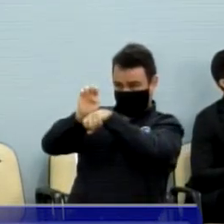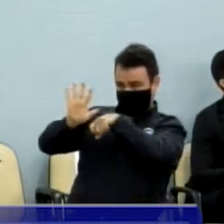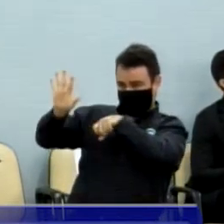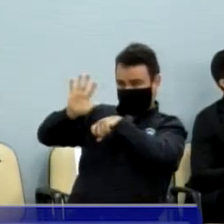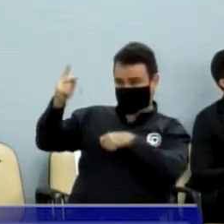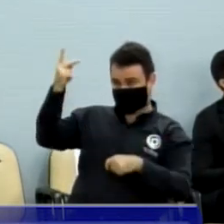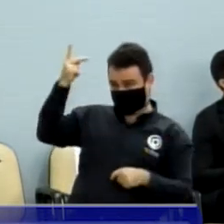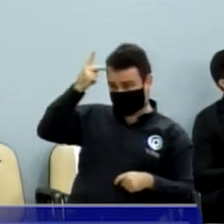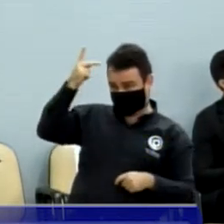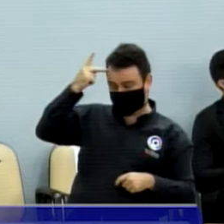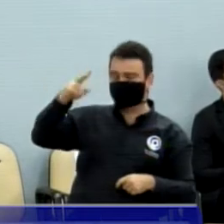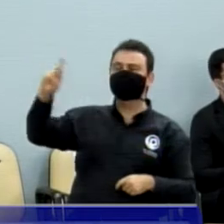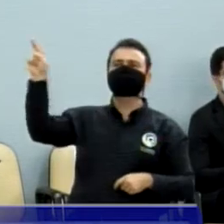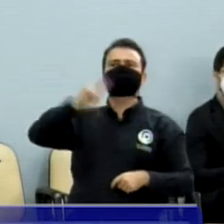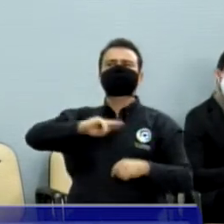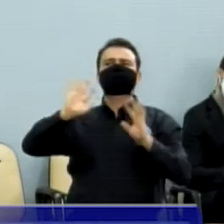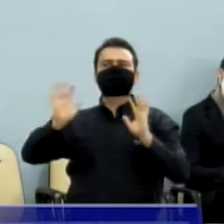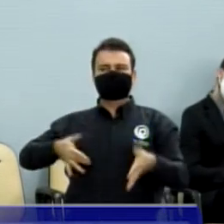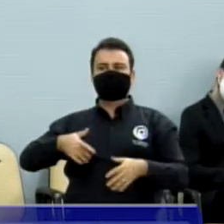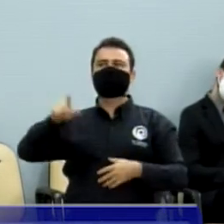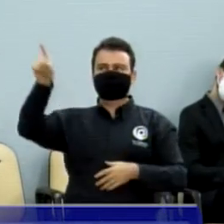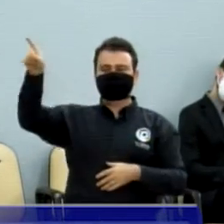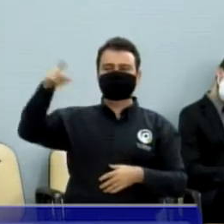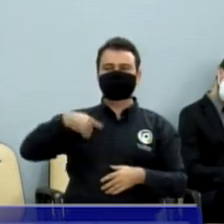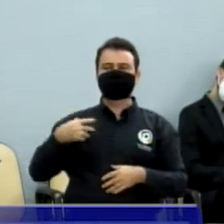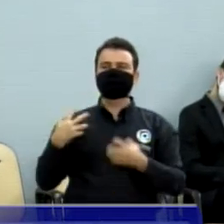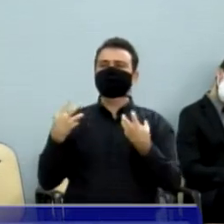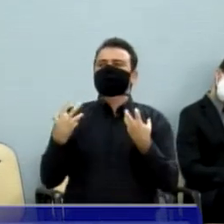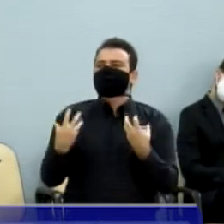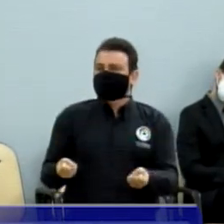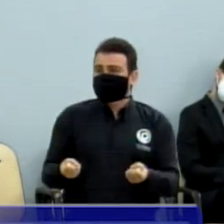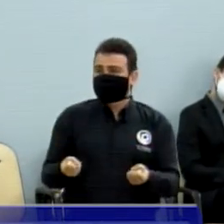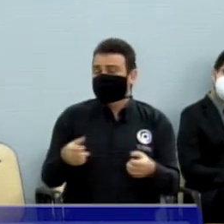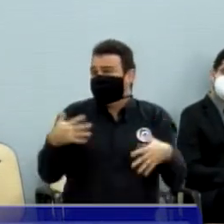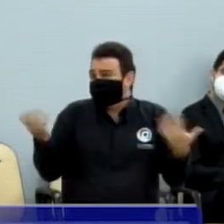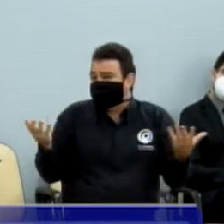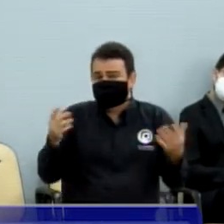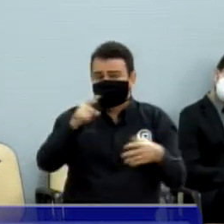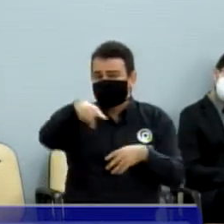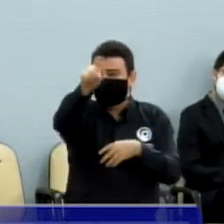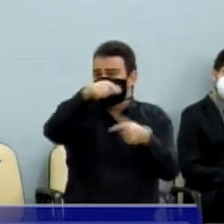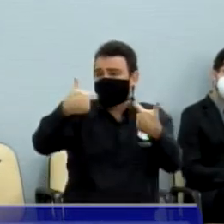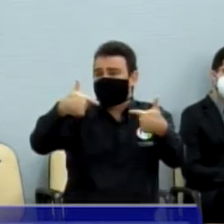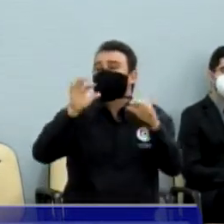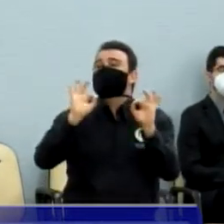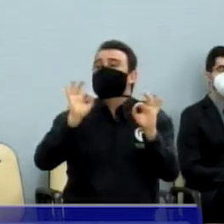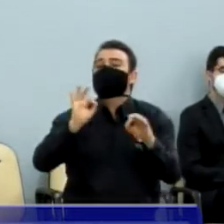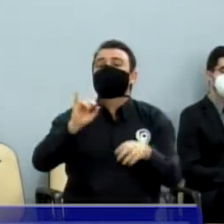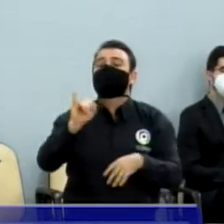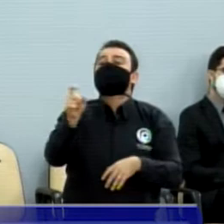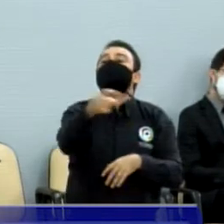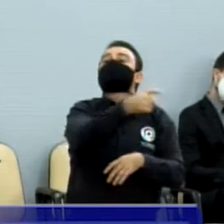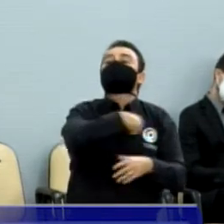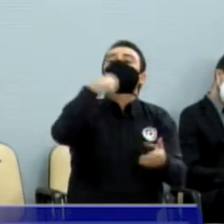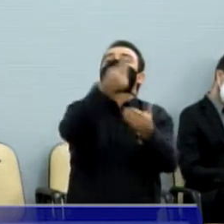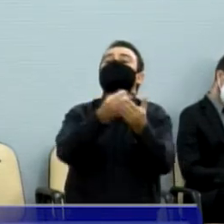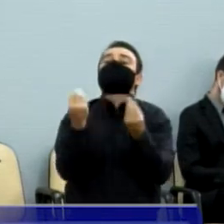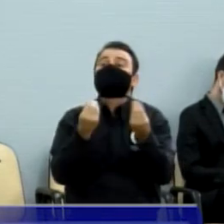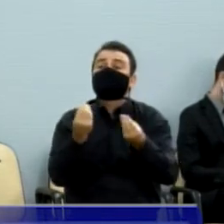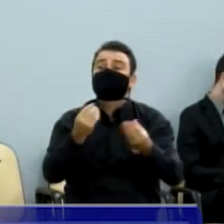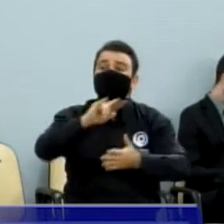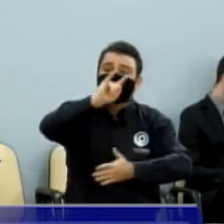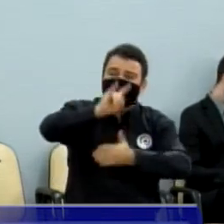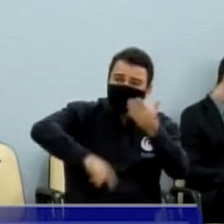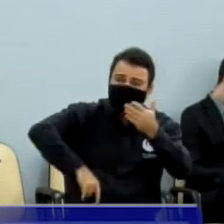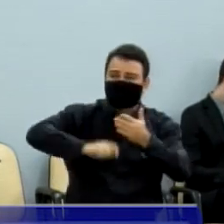tão legítimo, porque quem trabalha não tem que pagar imposto. Como que eles vão pagar o imposto, o alvará, as licenças,